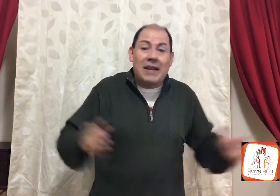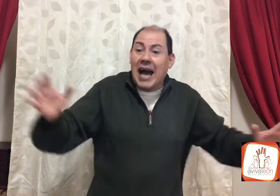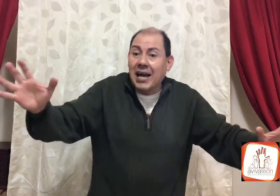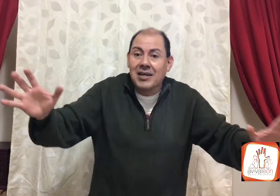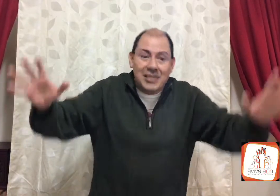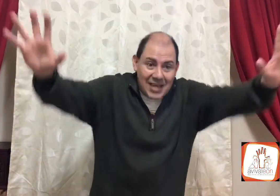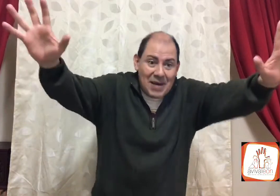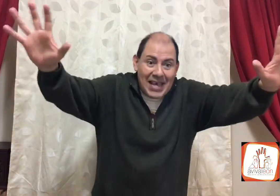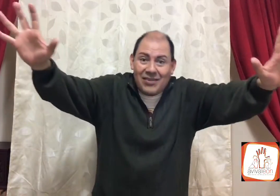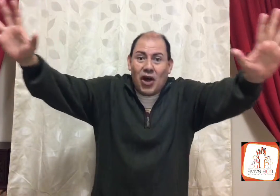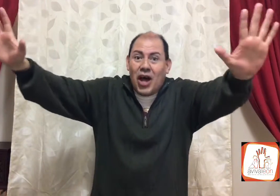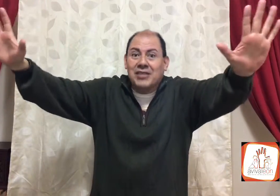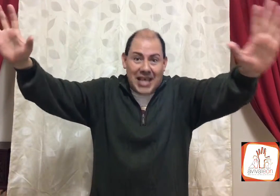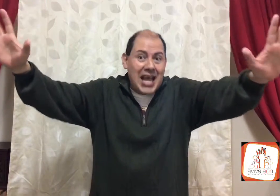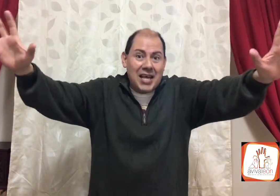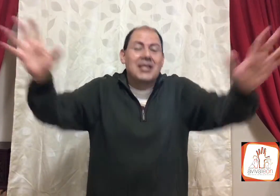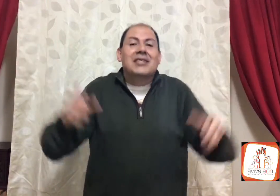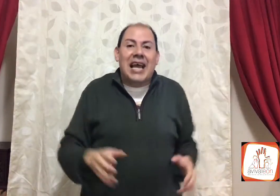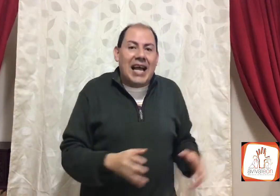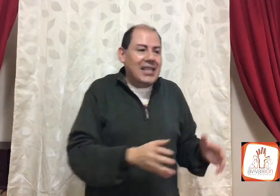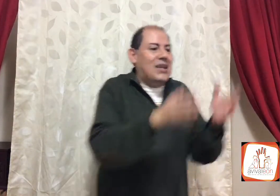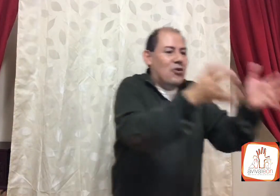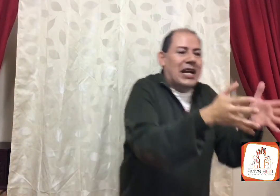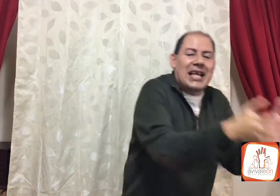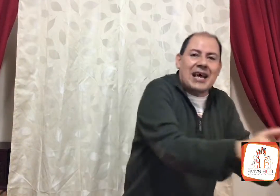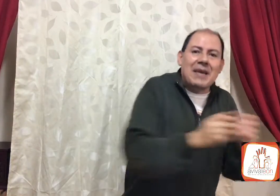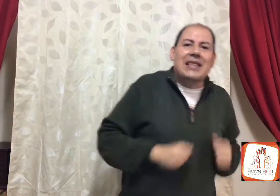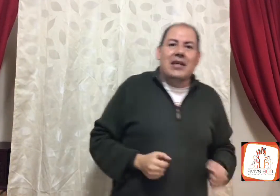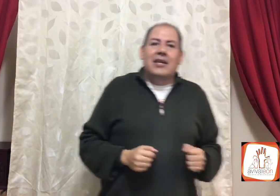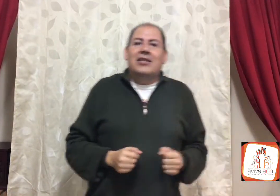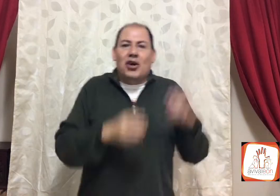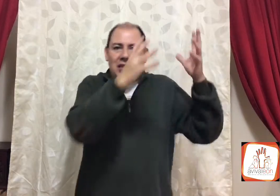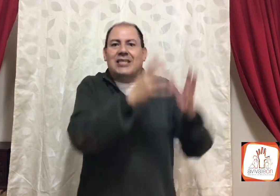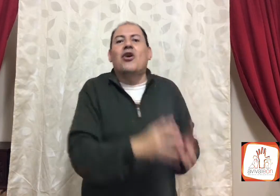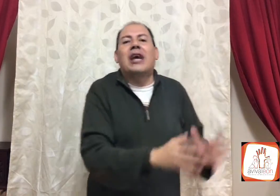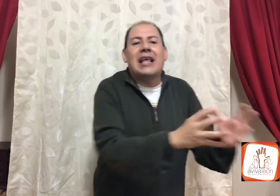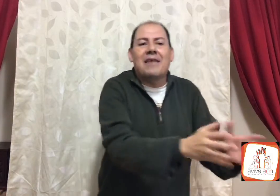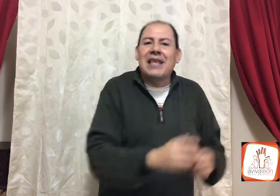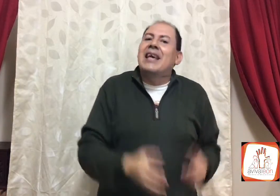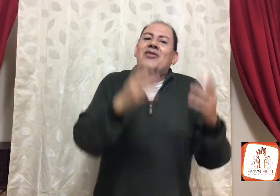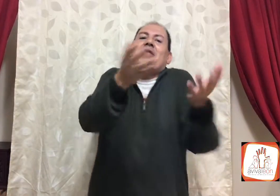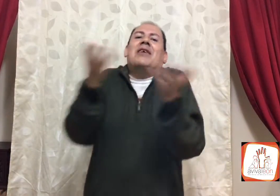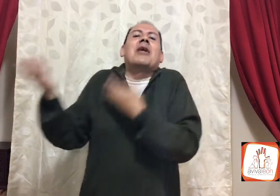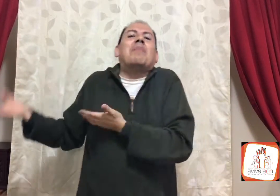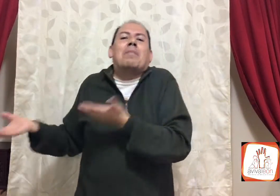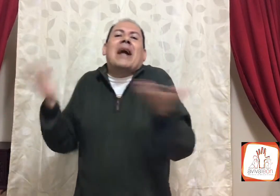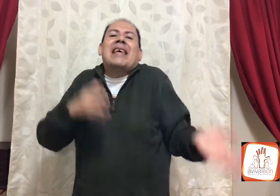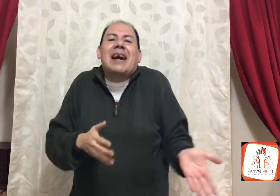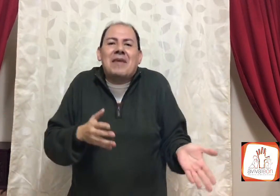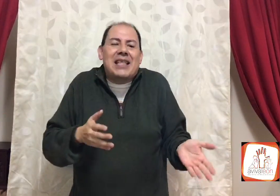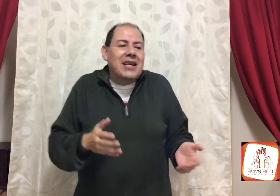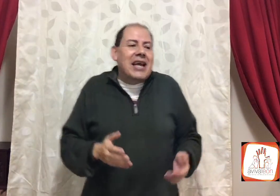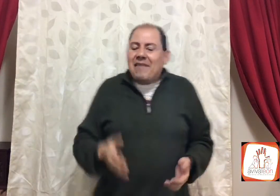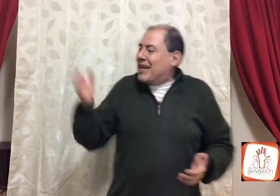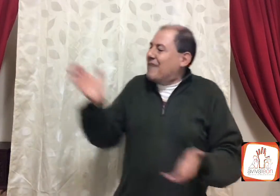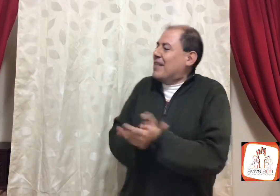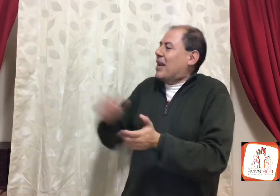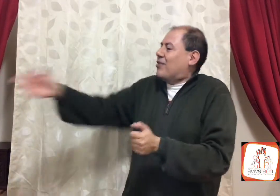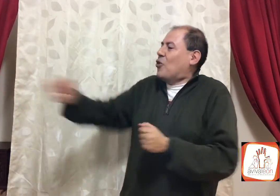¿verdad? Sí, ¿verdad? Todos, sí, llegan y ungen a David, Dios escoge a David, no dijo el papá de David, a ver David, ahora tú,